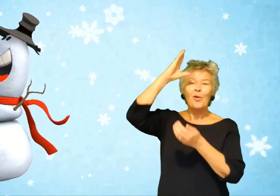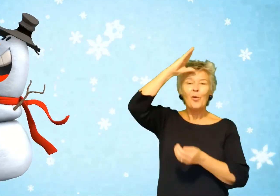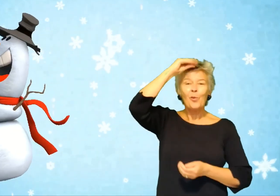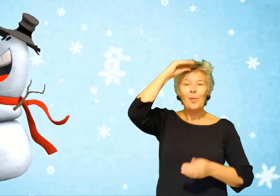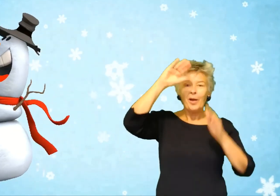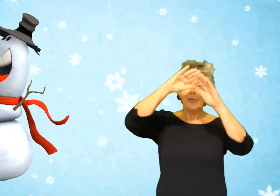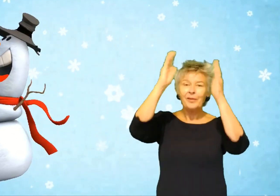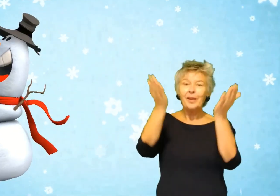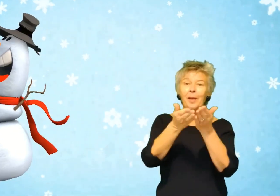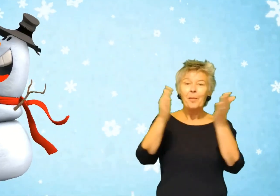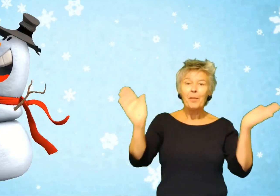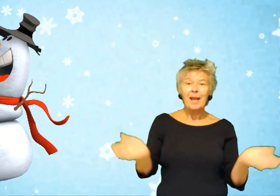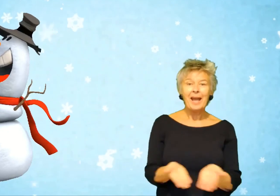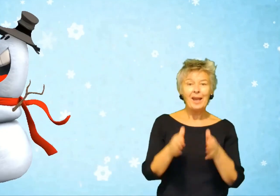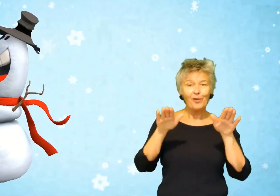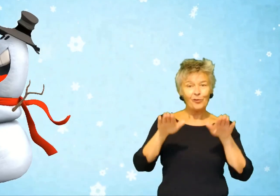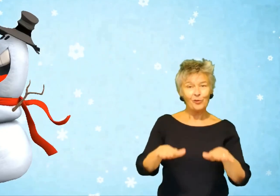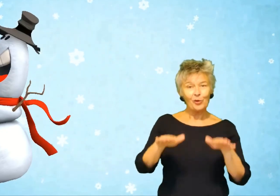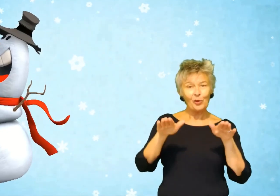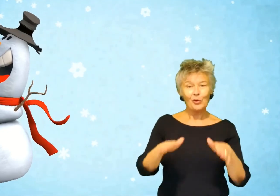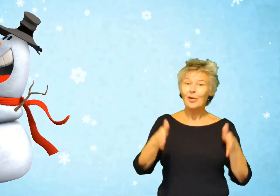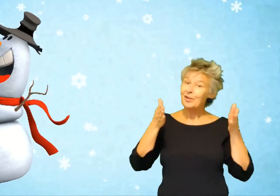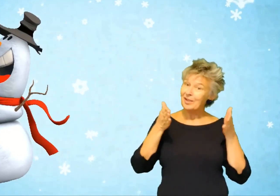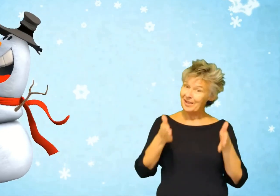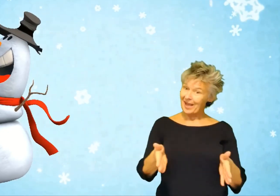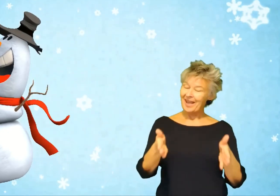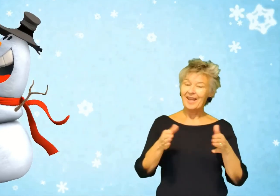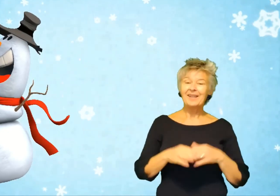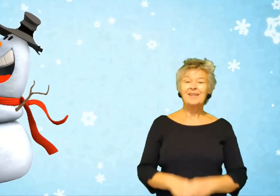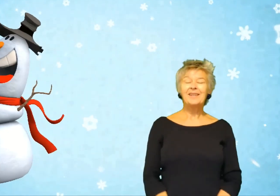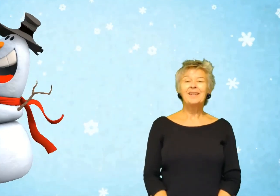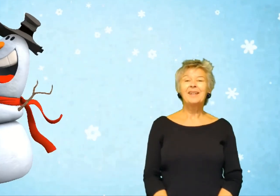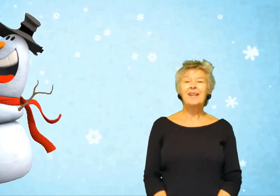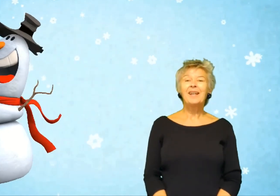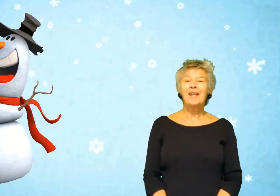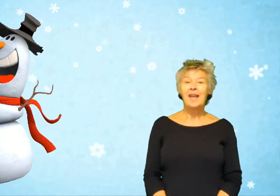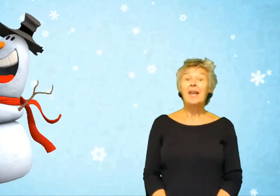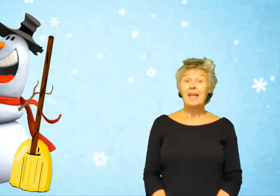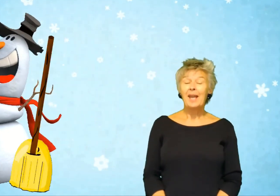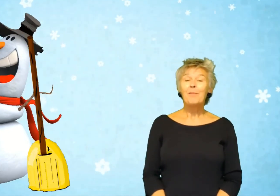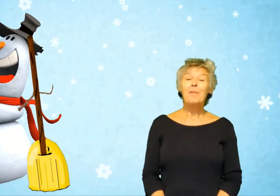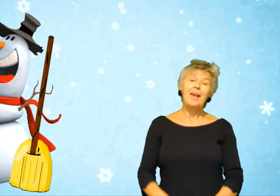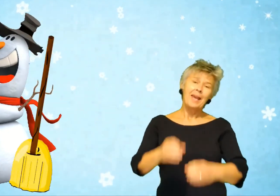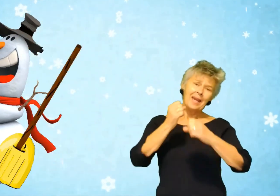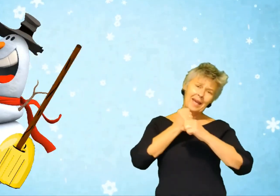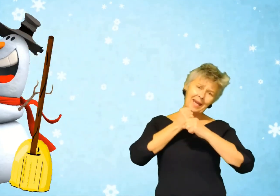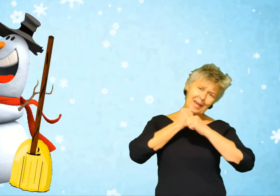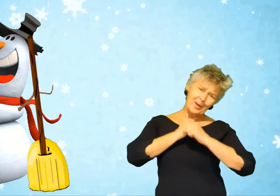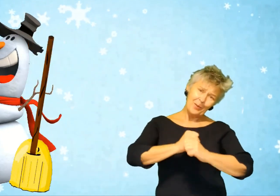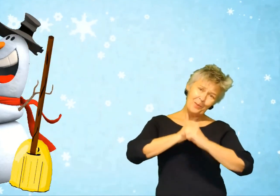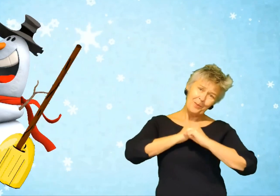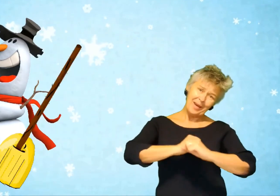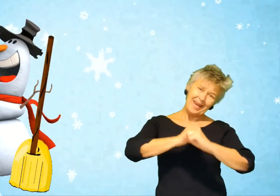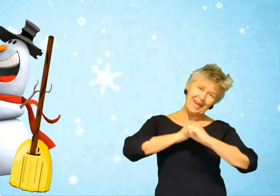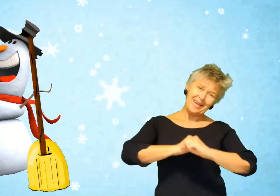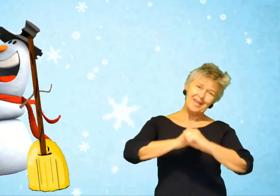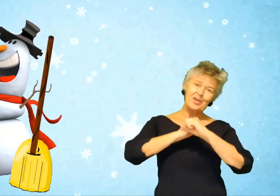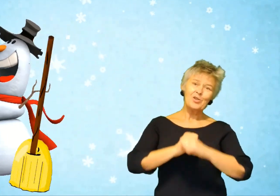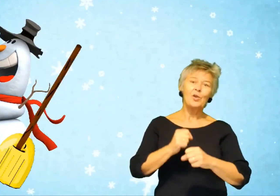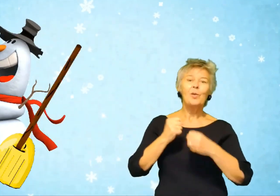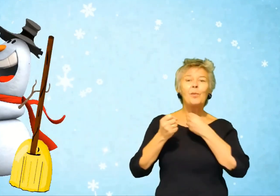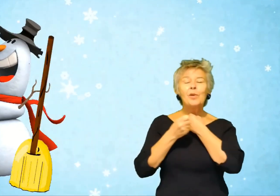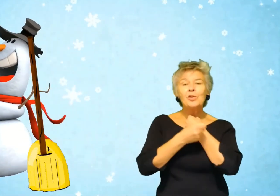sneeuwman. Blijf toch staan. Ik heb hier een